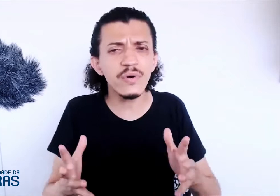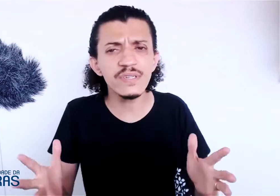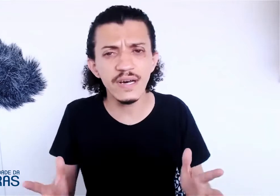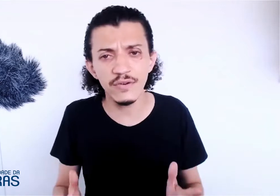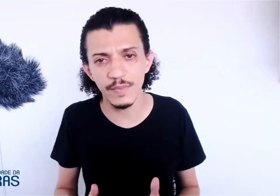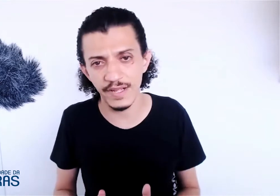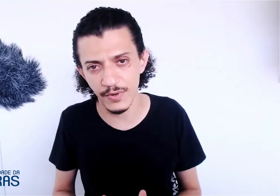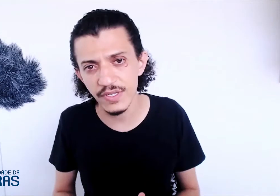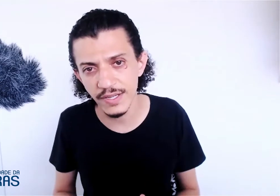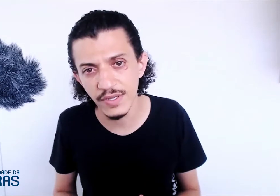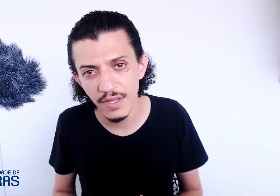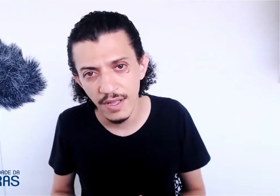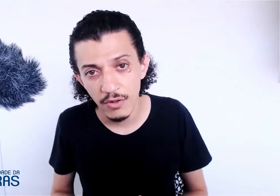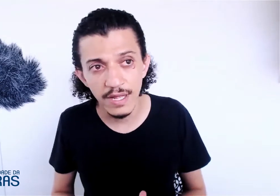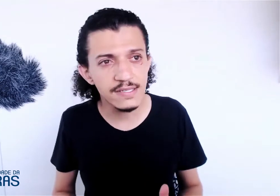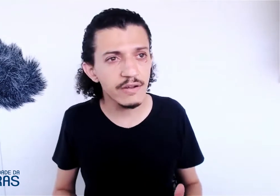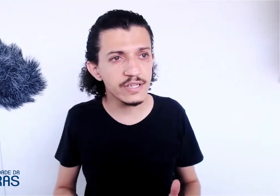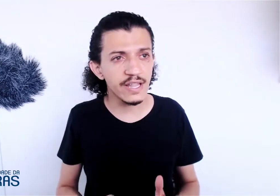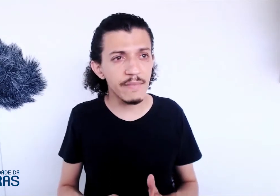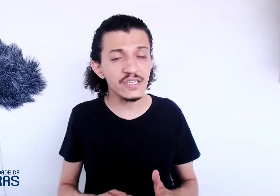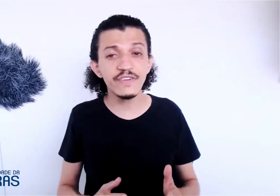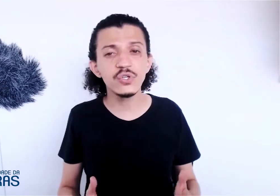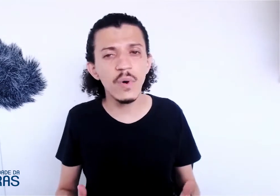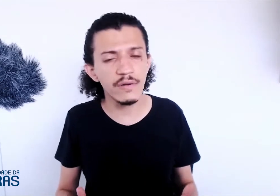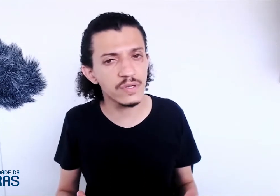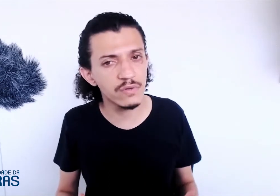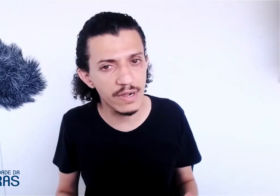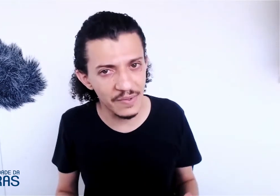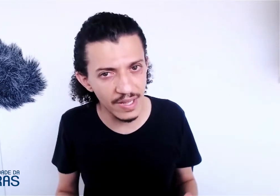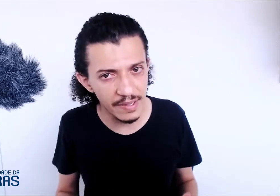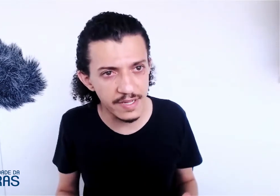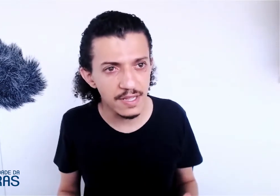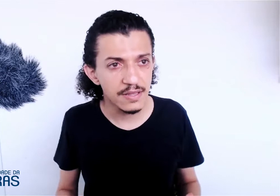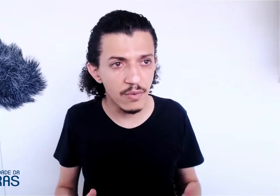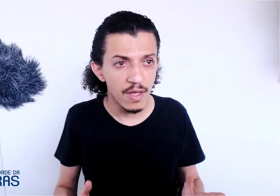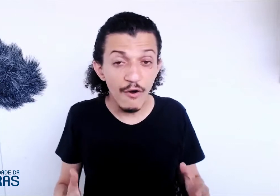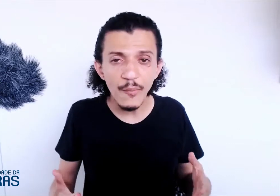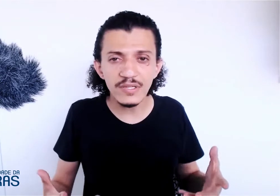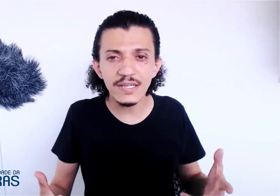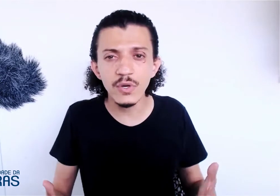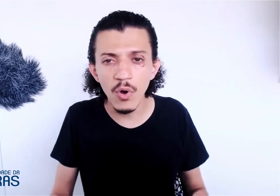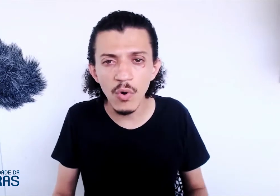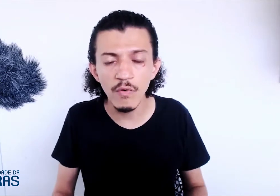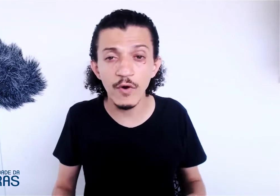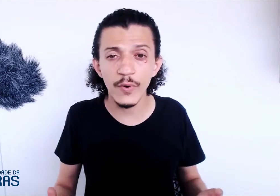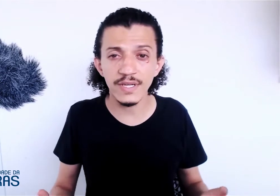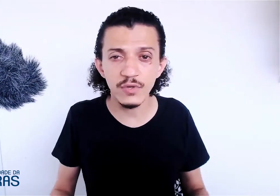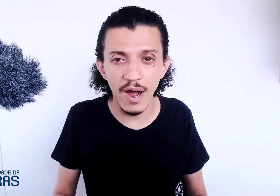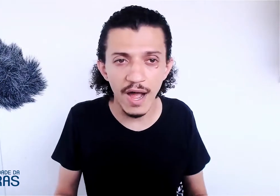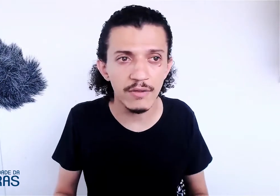11 anos para esse processo. Totalizando aí, já tem mais de 21 anos que eu estou no caminho da Libras. Então, foi um processo longo, foi um processo árduo.